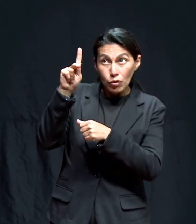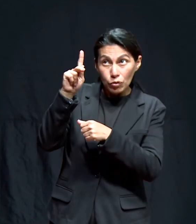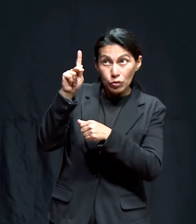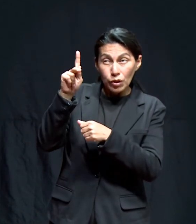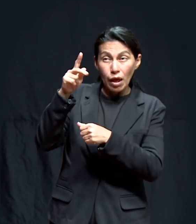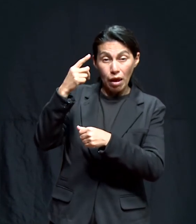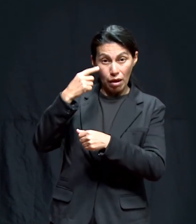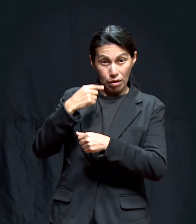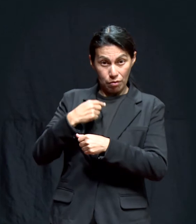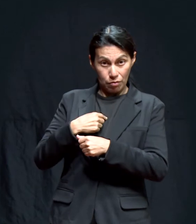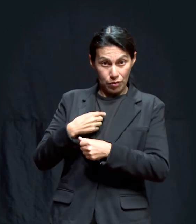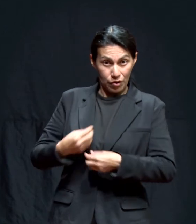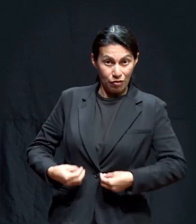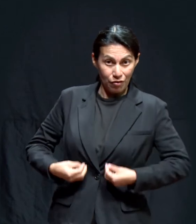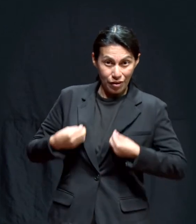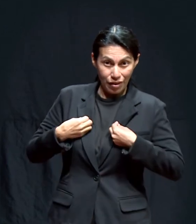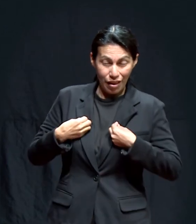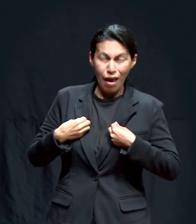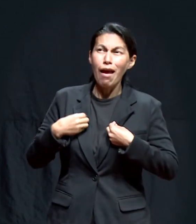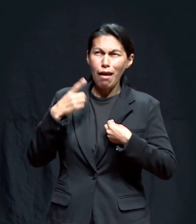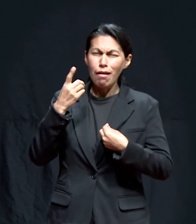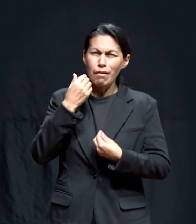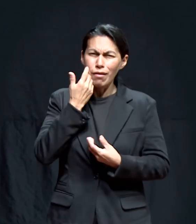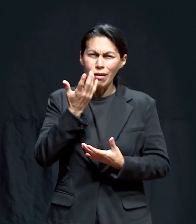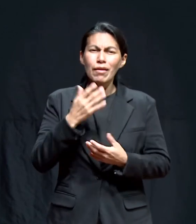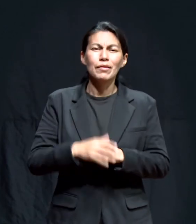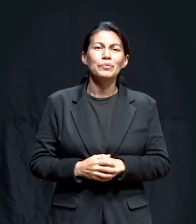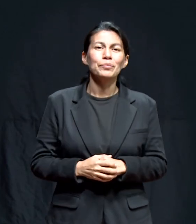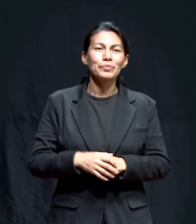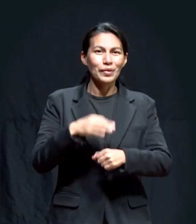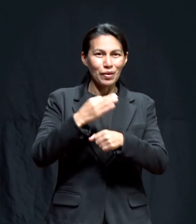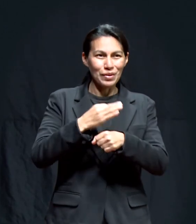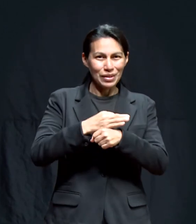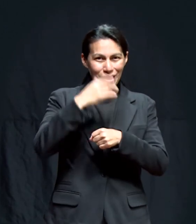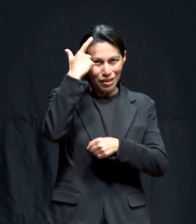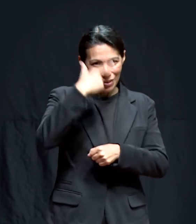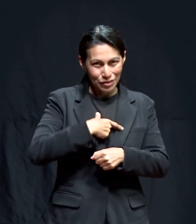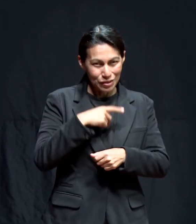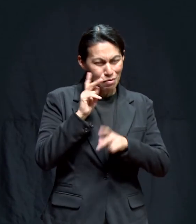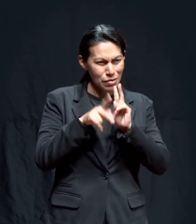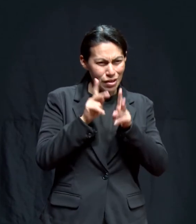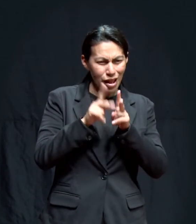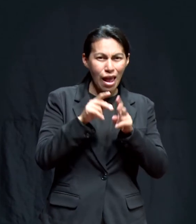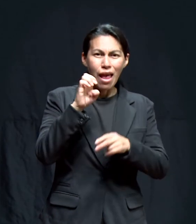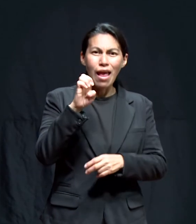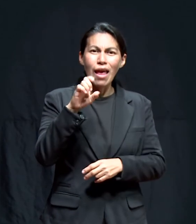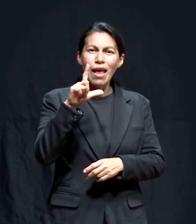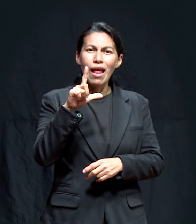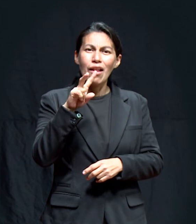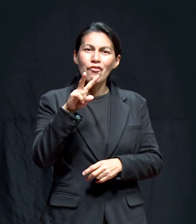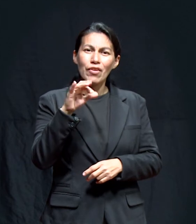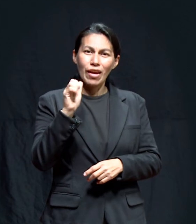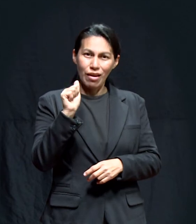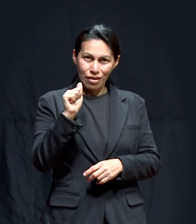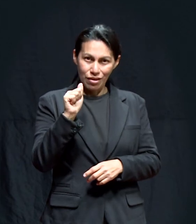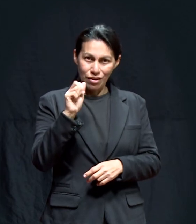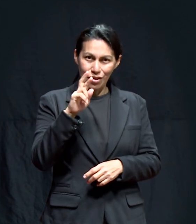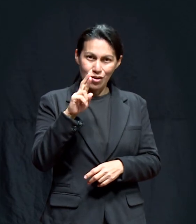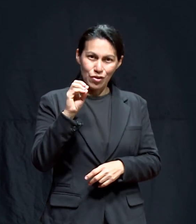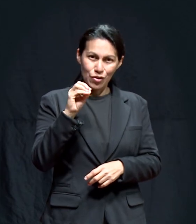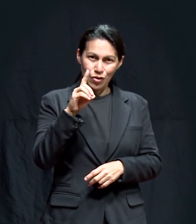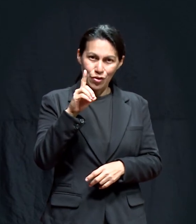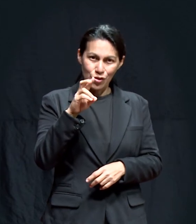de Dios para nuestras vidas. Esta noche vamos a platicar con Elvia Rodríguez de Colorado,